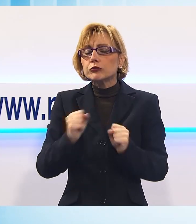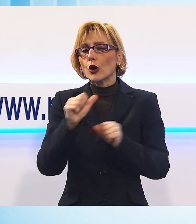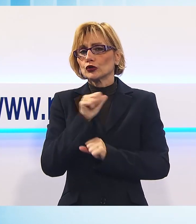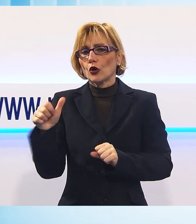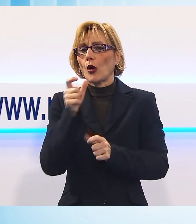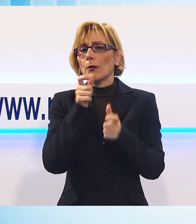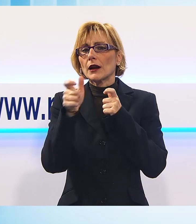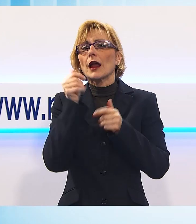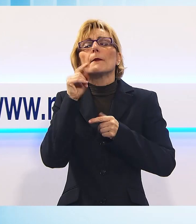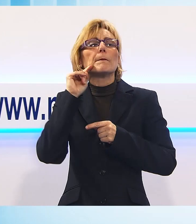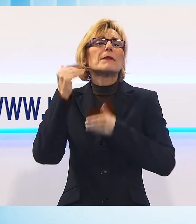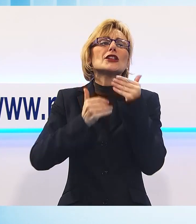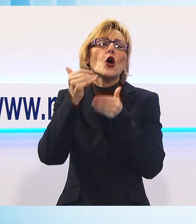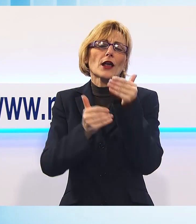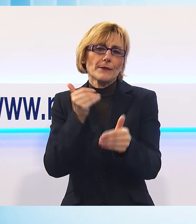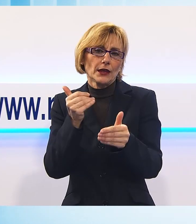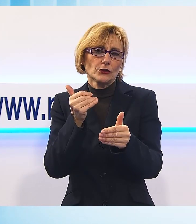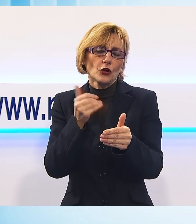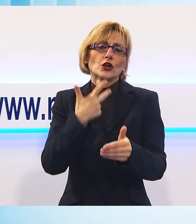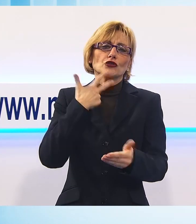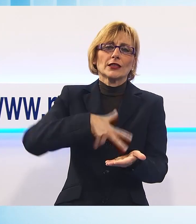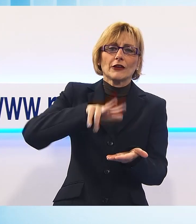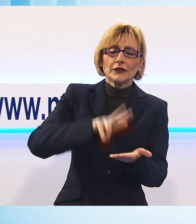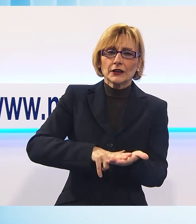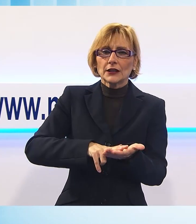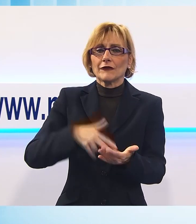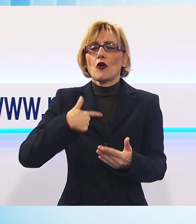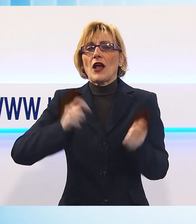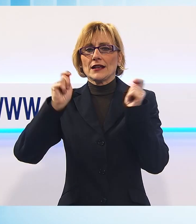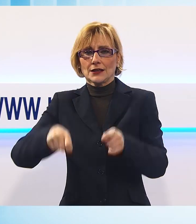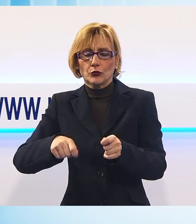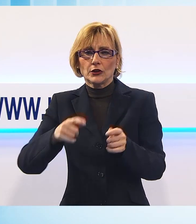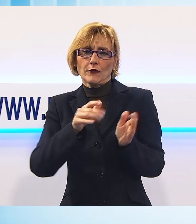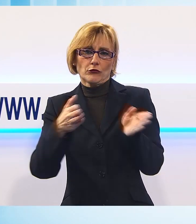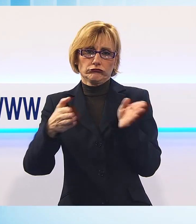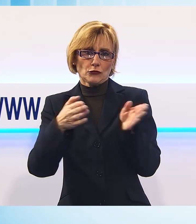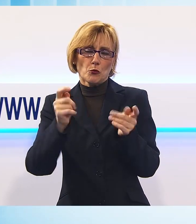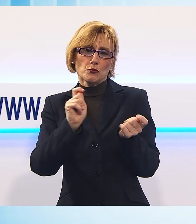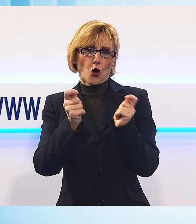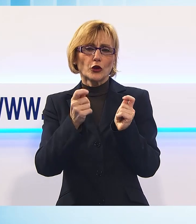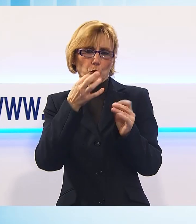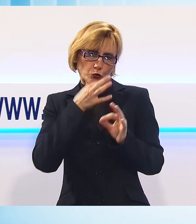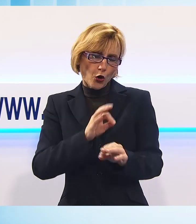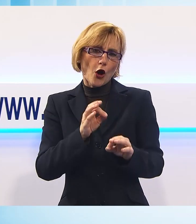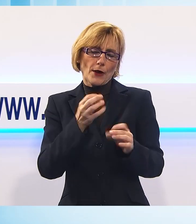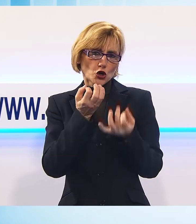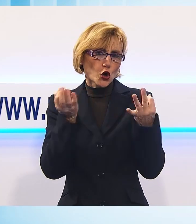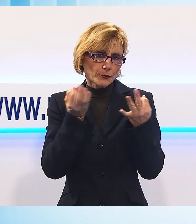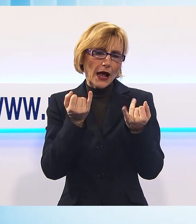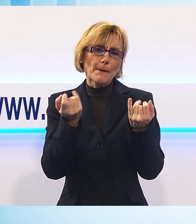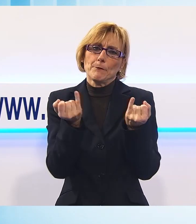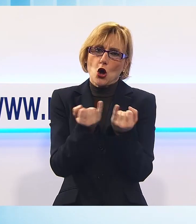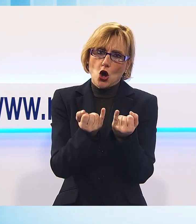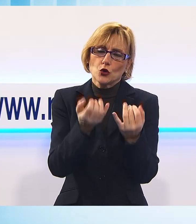si fanno tranquillamente tra un definitivo e un esecutivo, ma che non si parli da nessuna parte politica che si